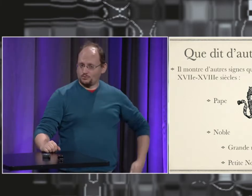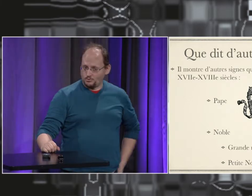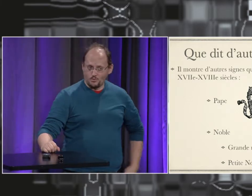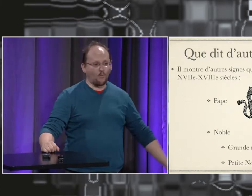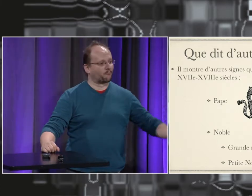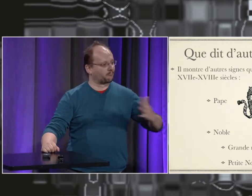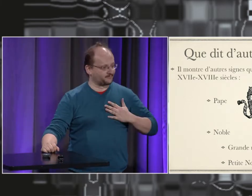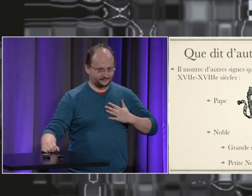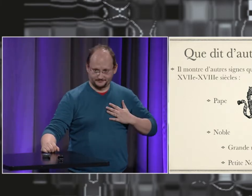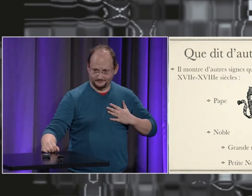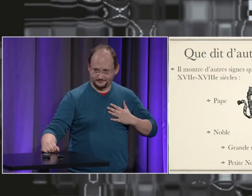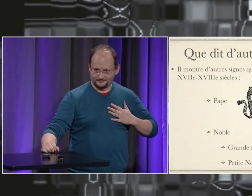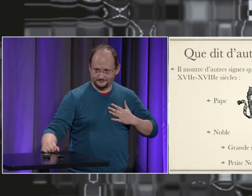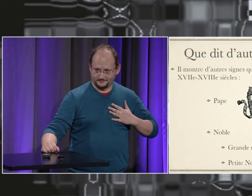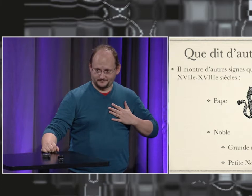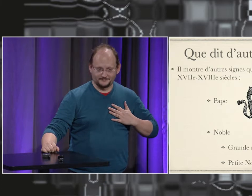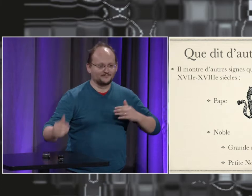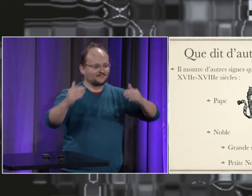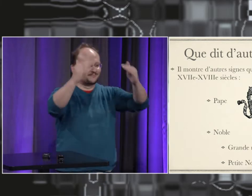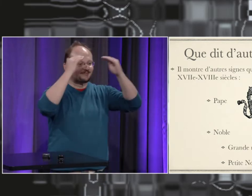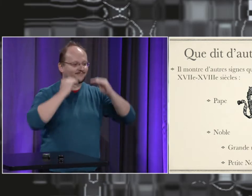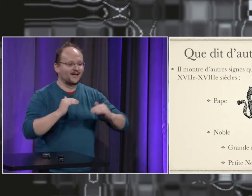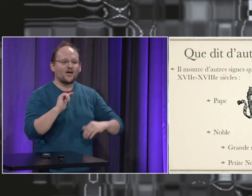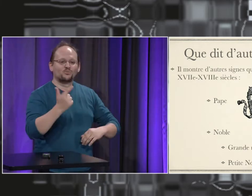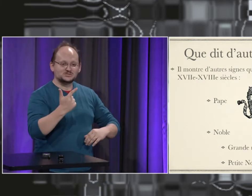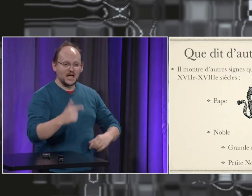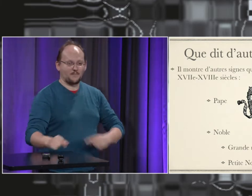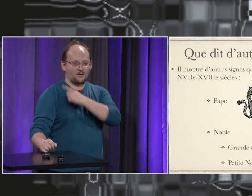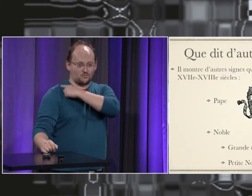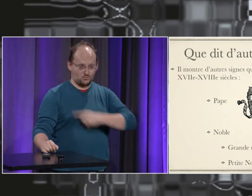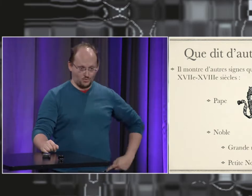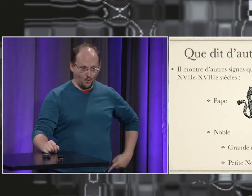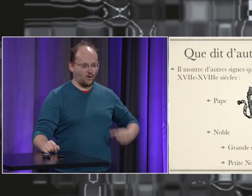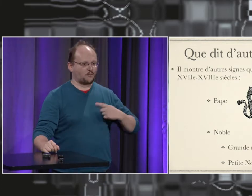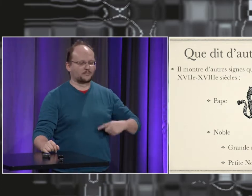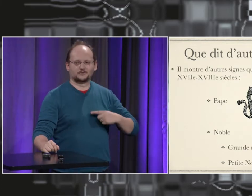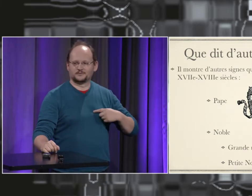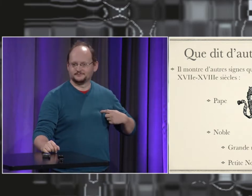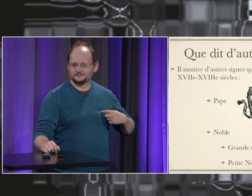Et donc, voici le signe pour la grande noblesse et le signe pour la petite noblesse.